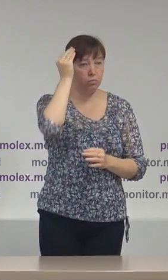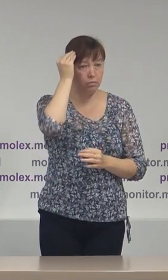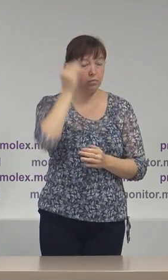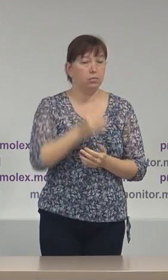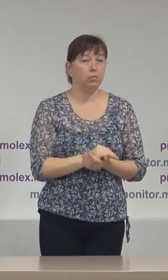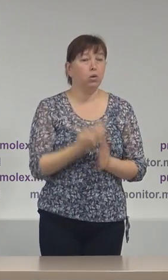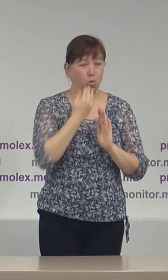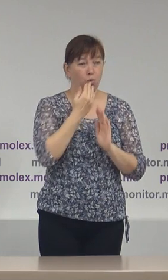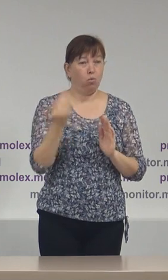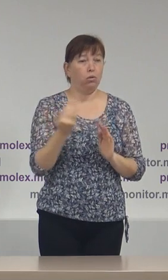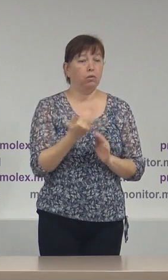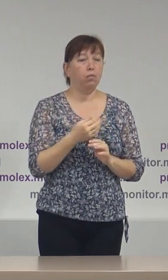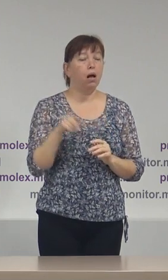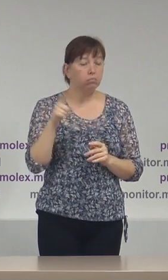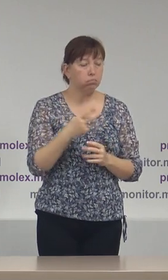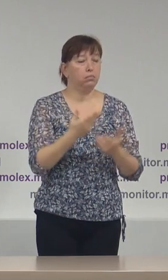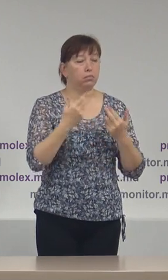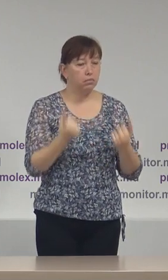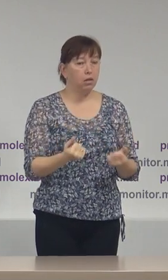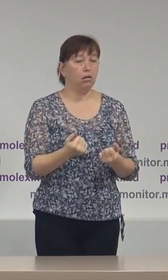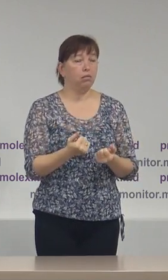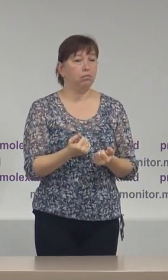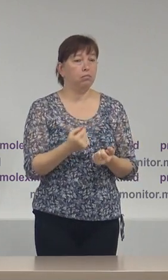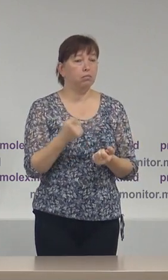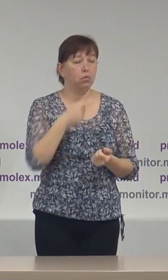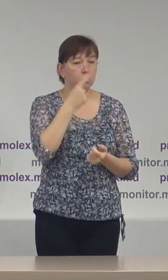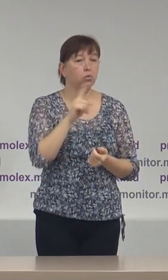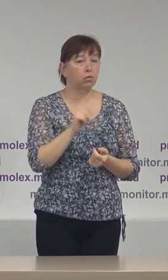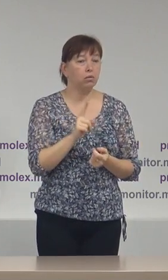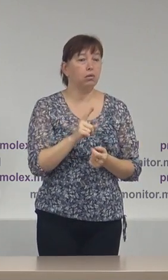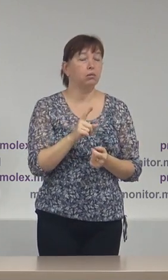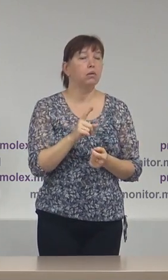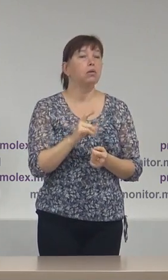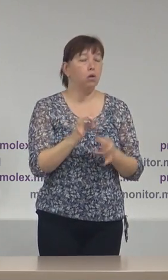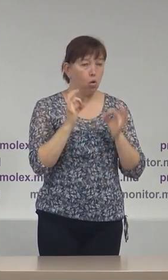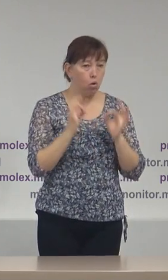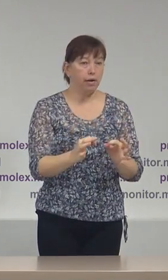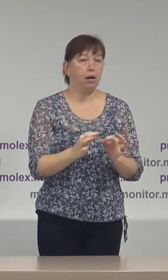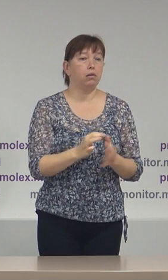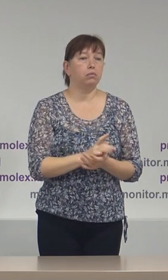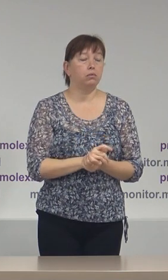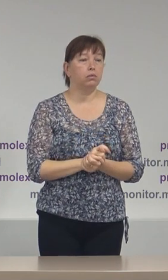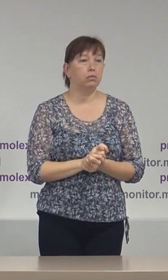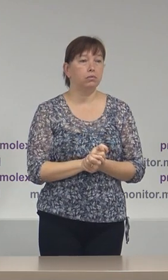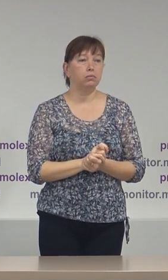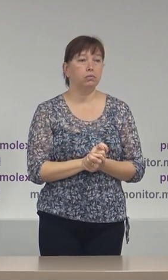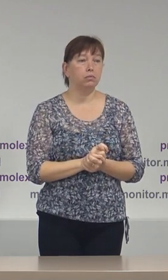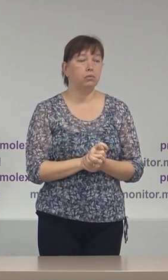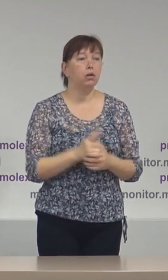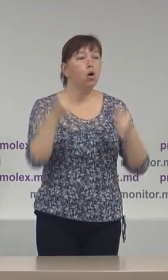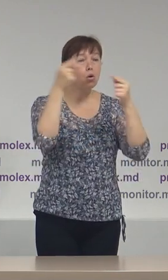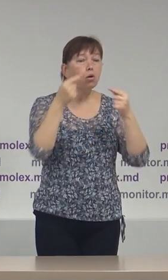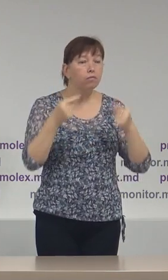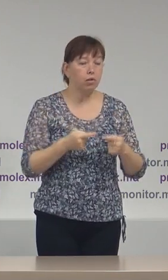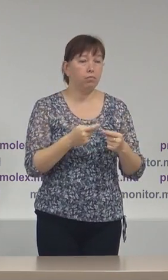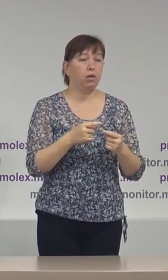ultima a recunoscut drept benefice și în conformitate